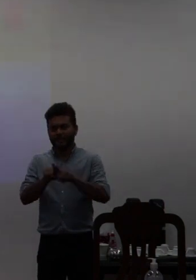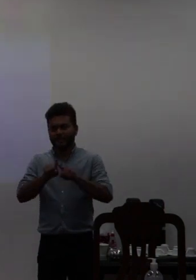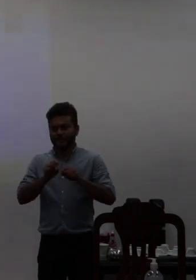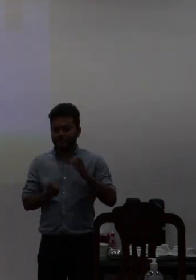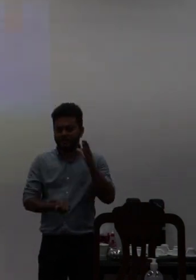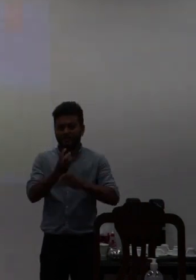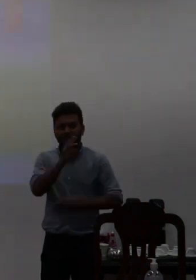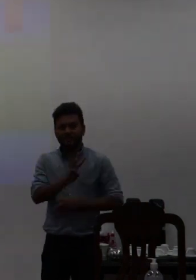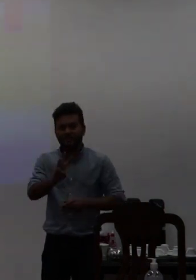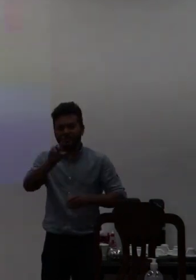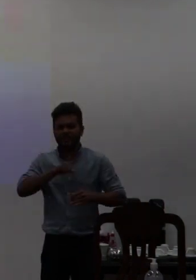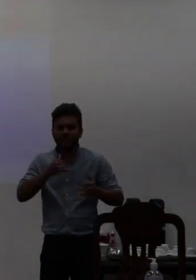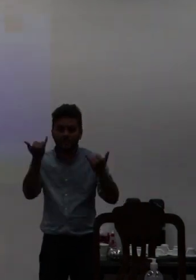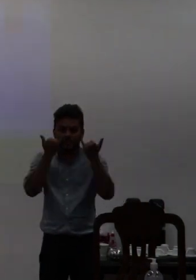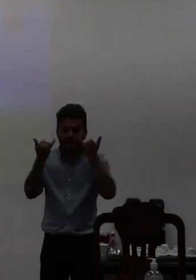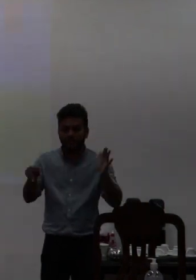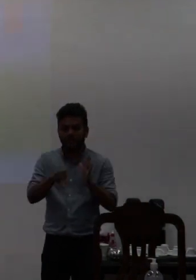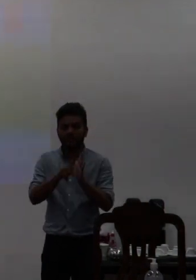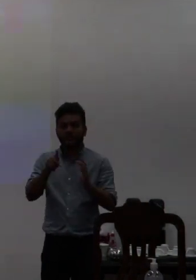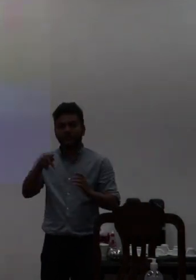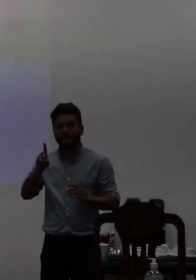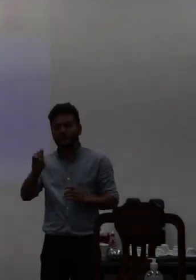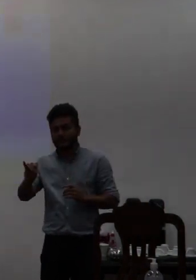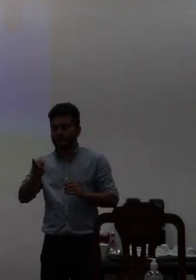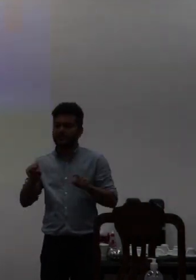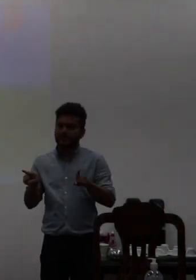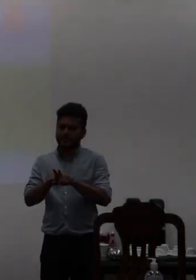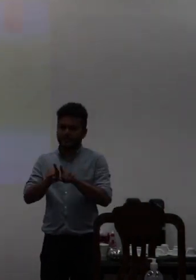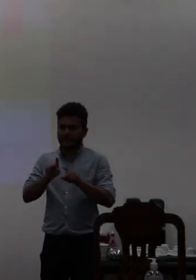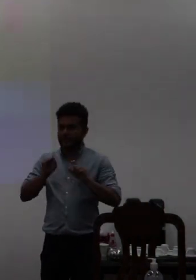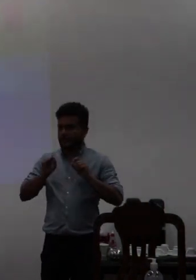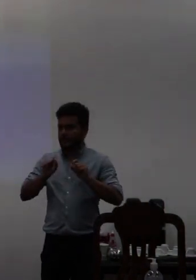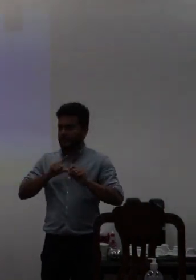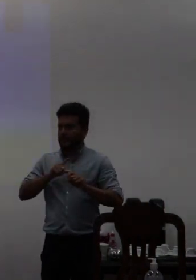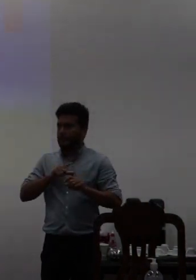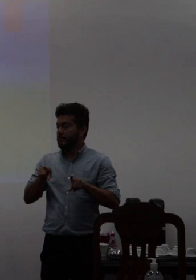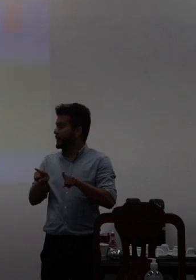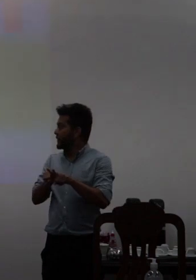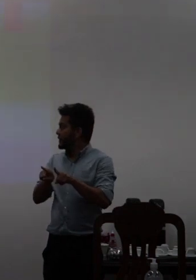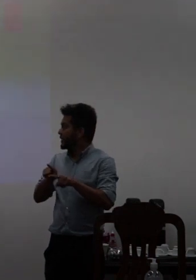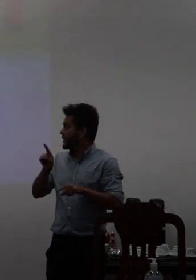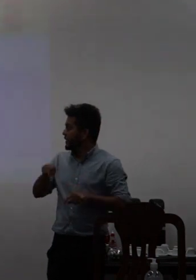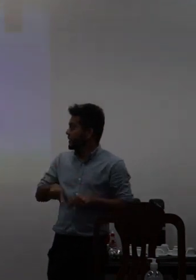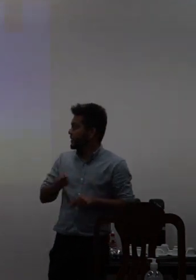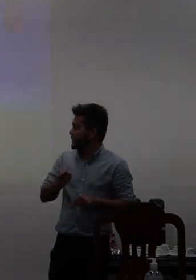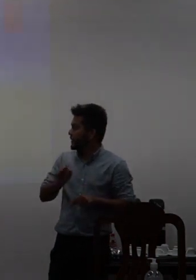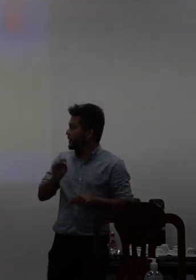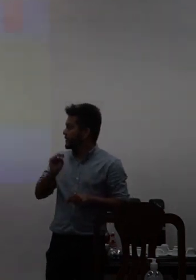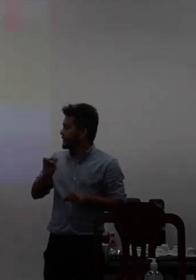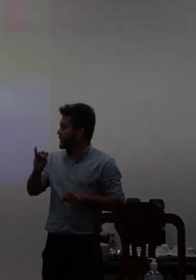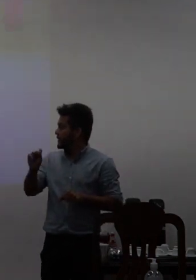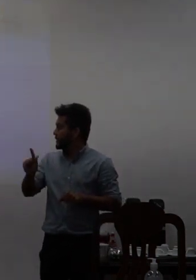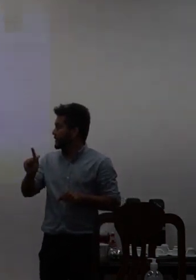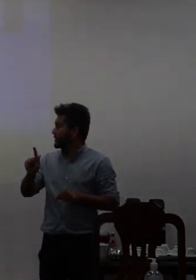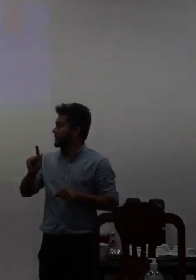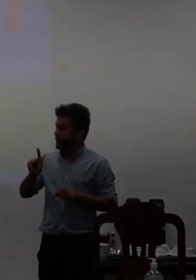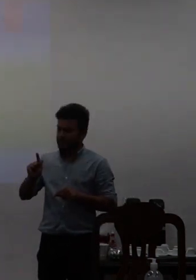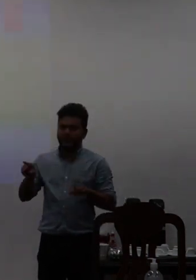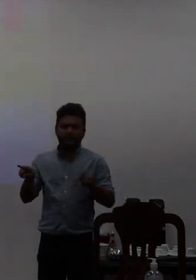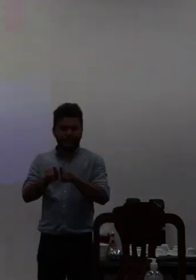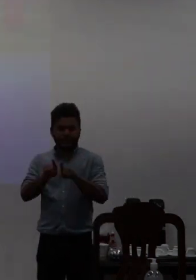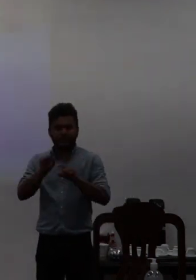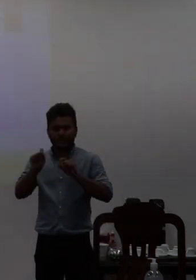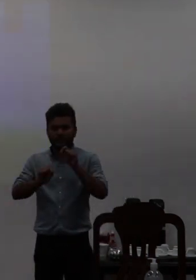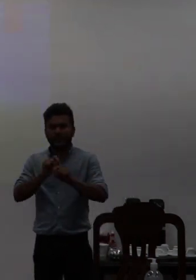informações referentes ao PDI mensagens do SIG colocamos lá as pessoas da comunidade acadêmica